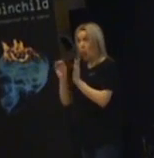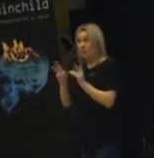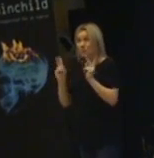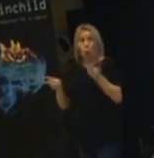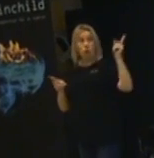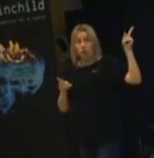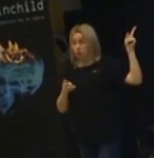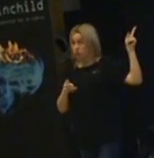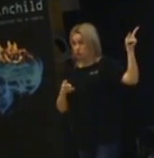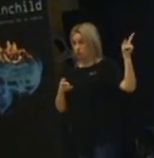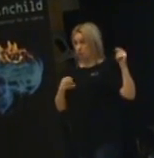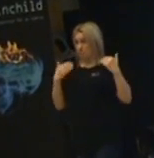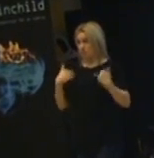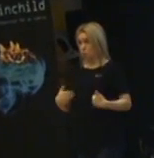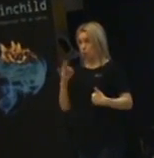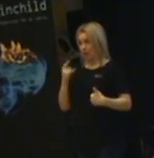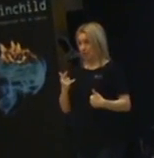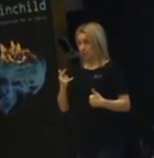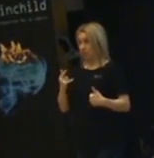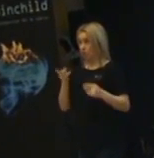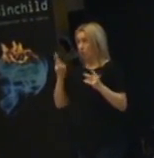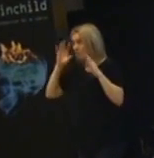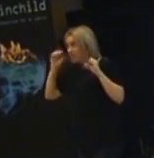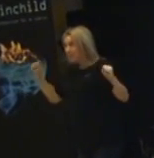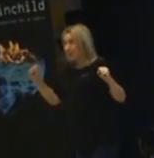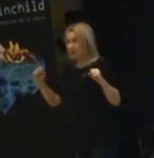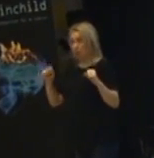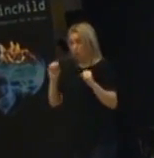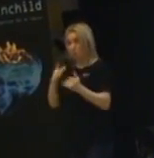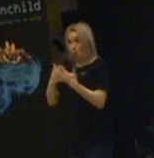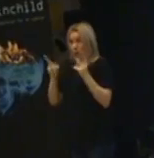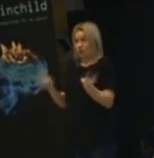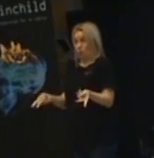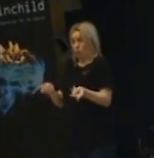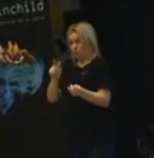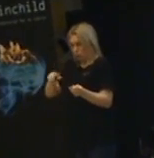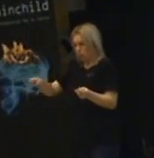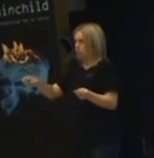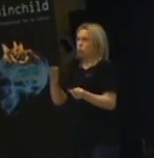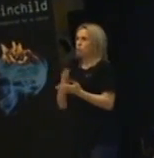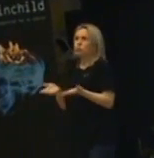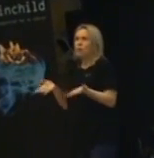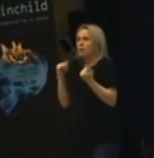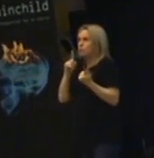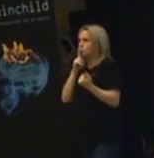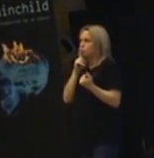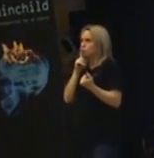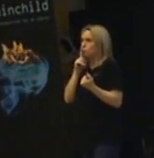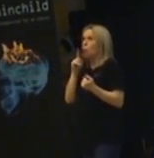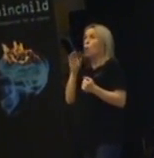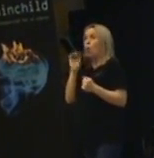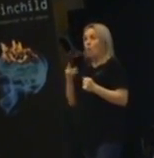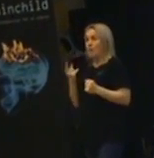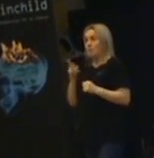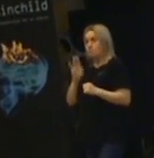kalibern. Och vänta tills jag kommer till Pippi Långström. Då förstår ni att det är inte lätt. Och är man då det här barnet